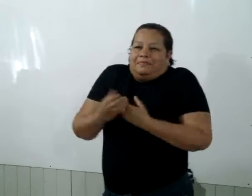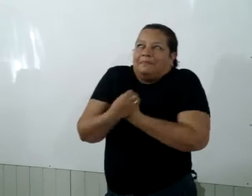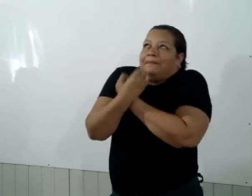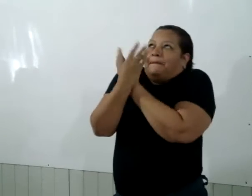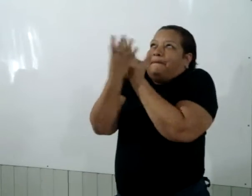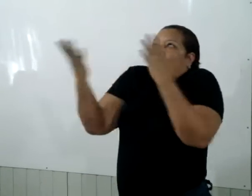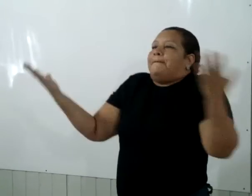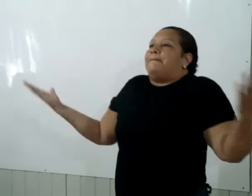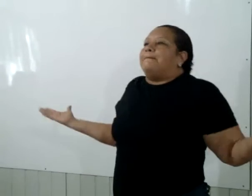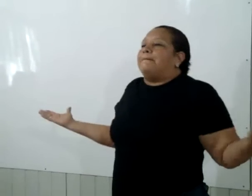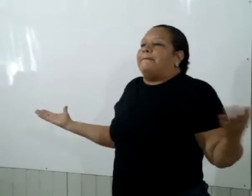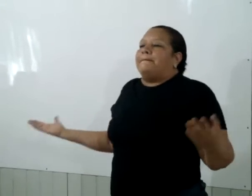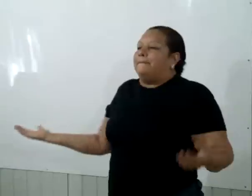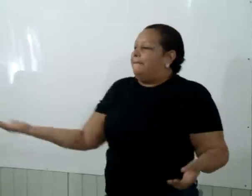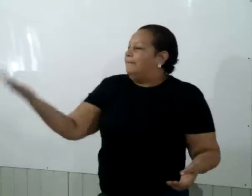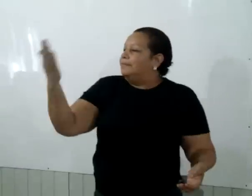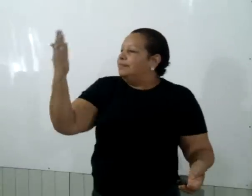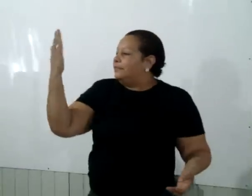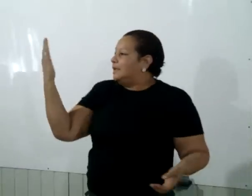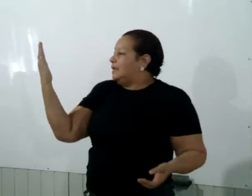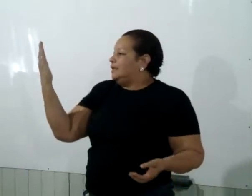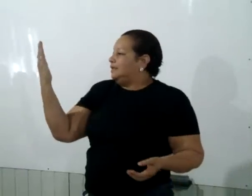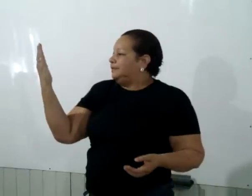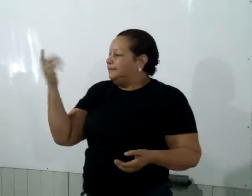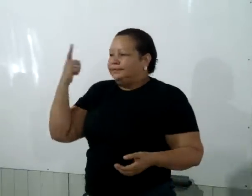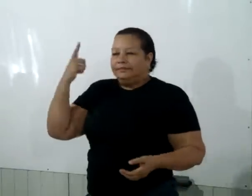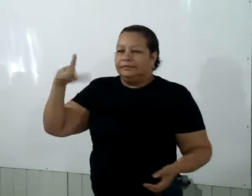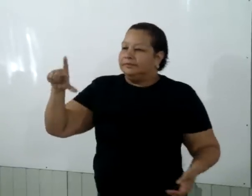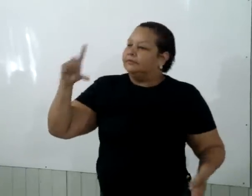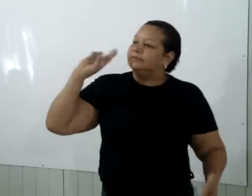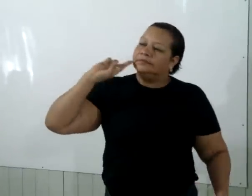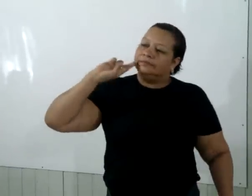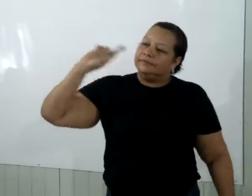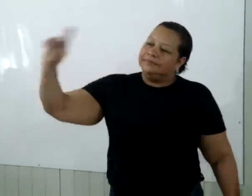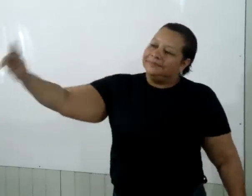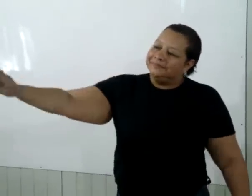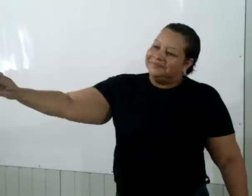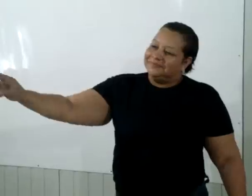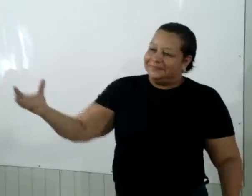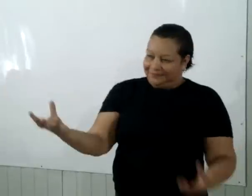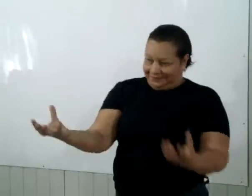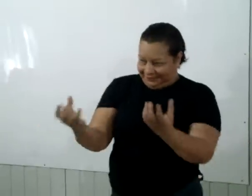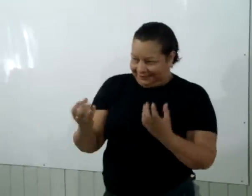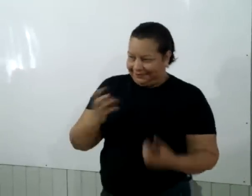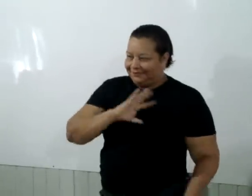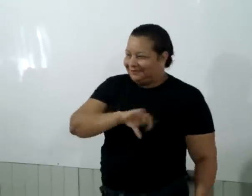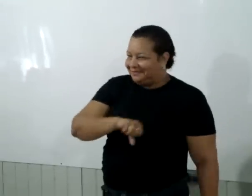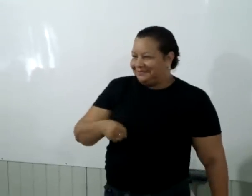paixão É um espelho, sem razão Quero amor,